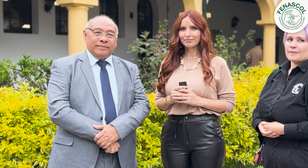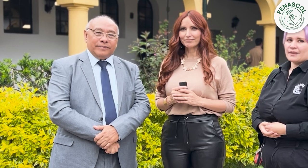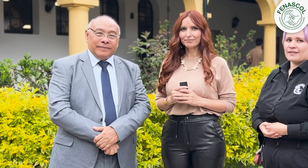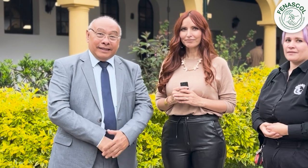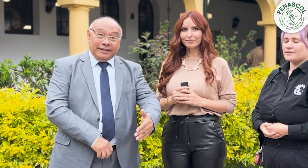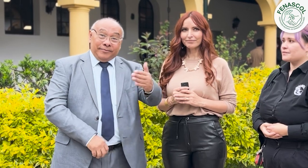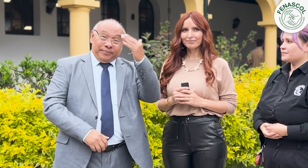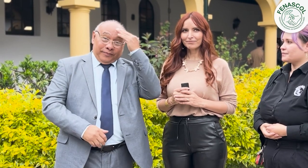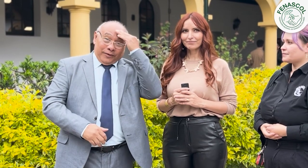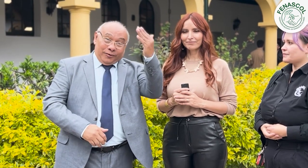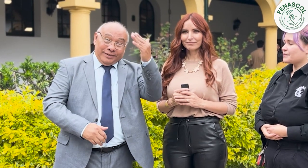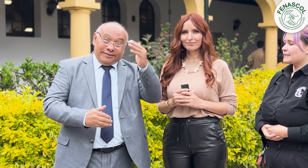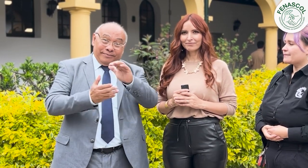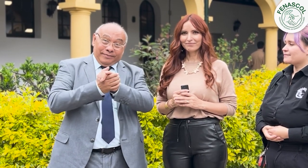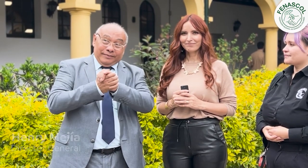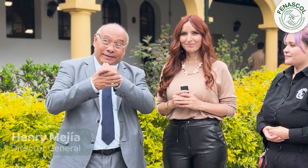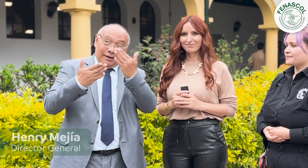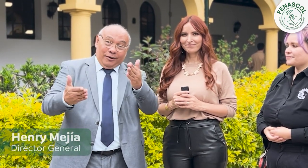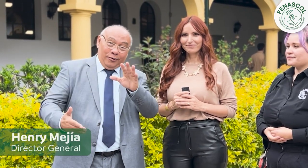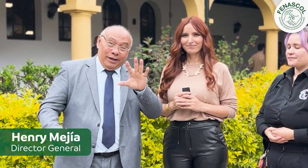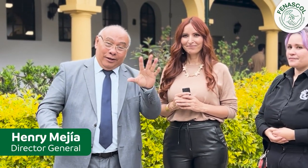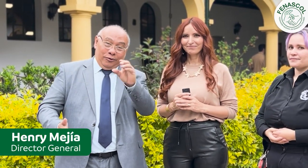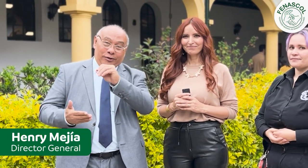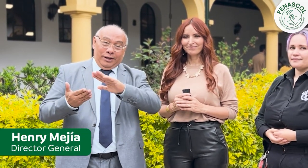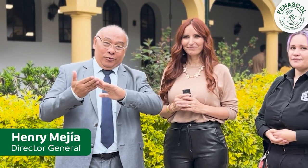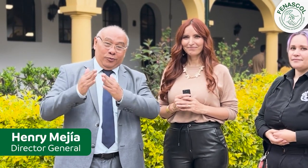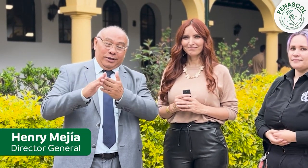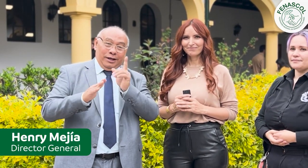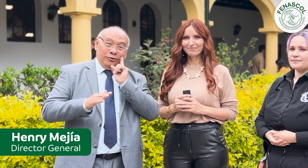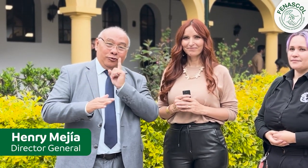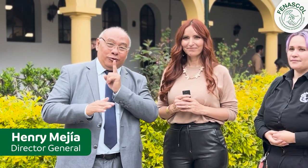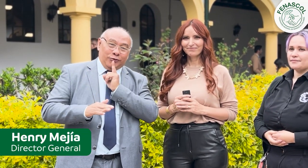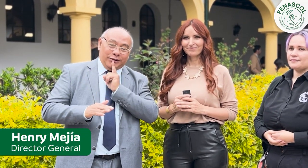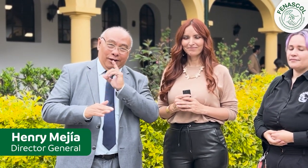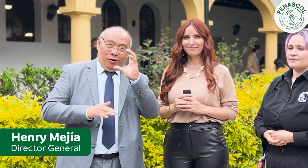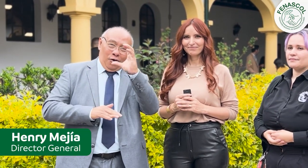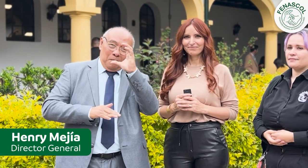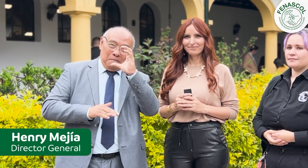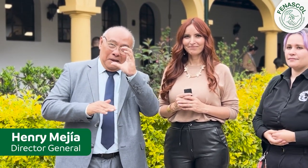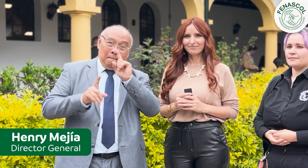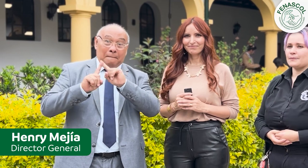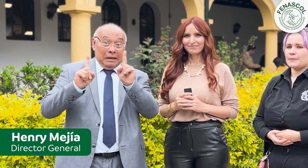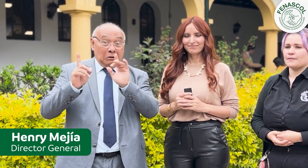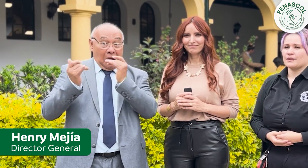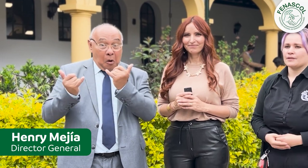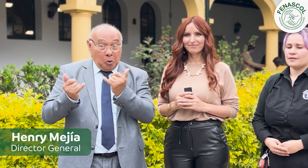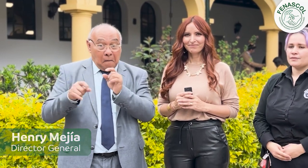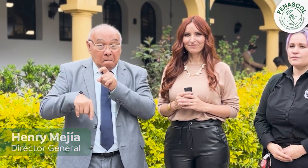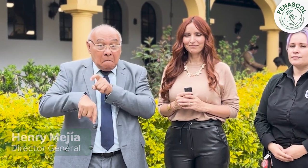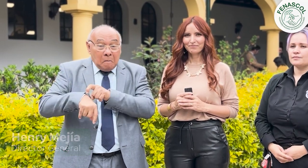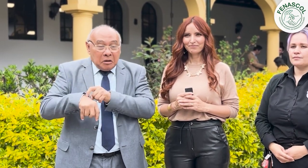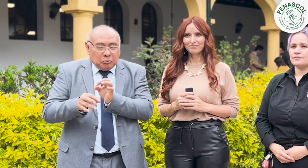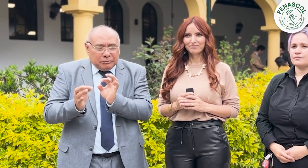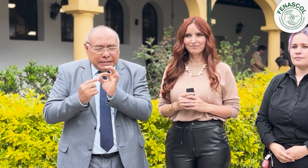Hola, un saludo para toda la comunidad sorda de Colombia y en especial a la comunidad sorda de Bogotá.